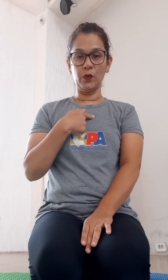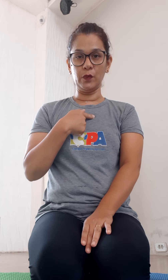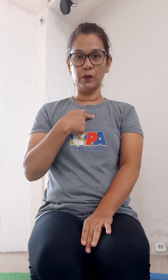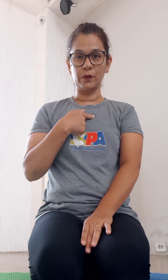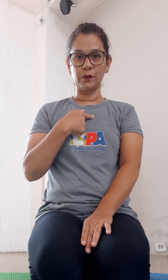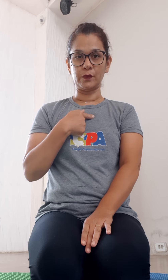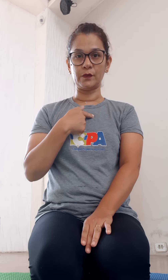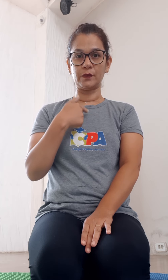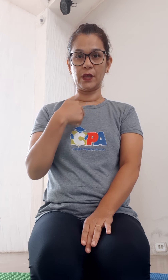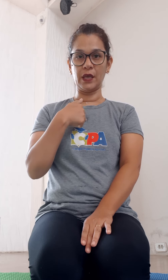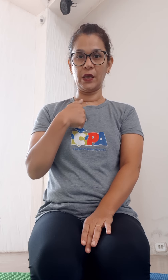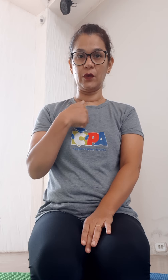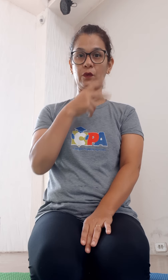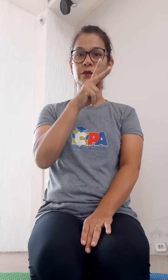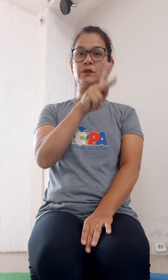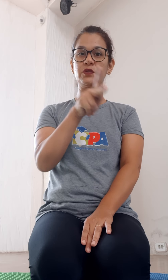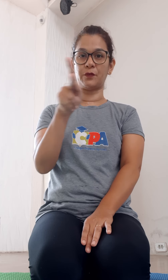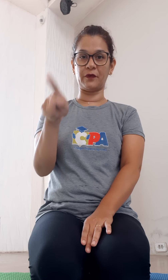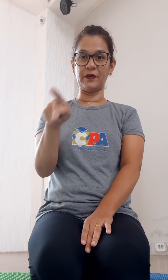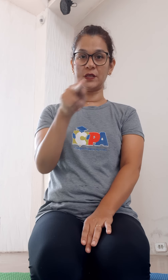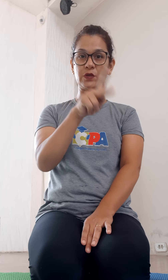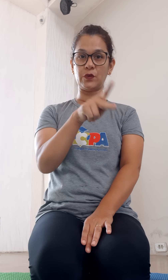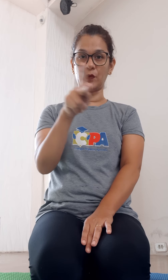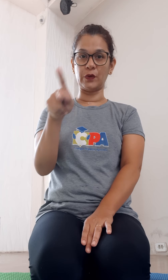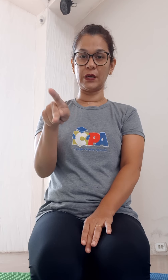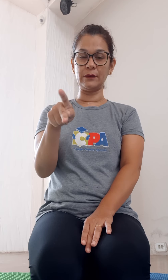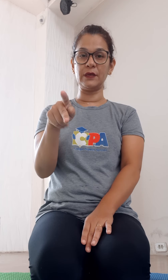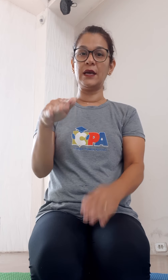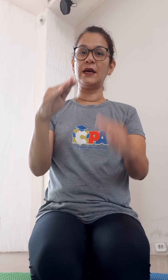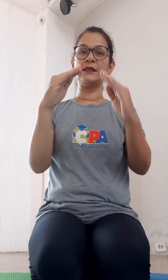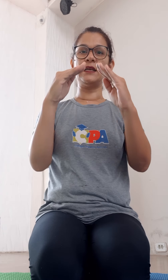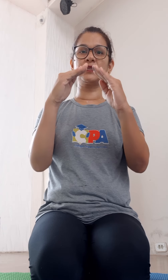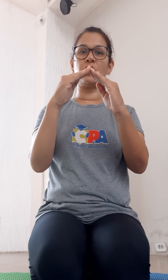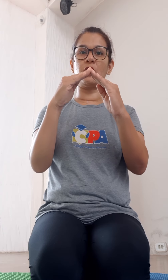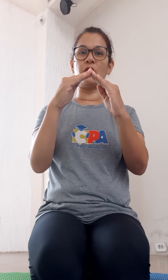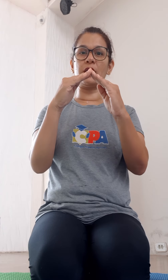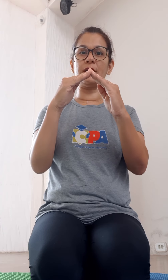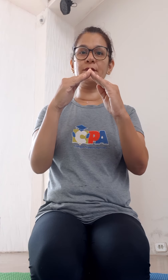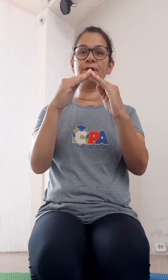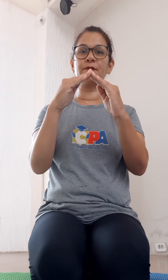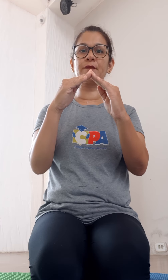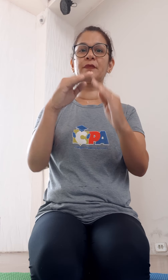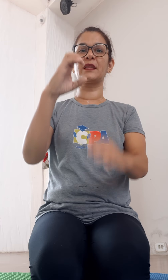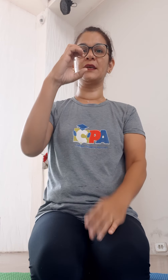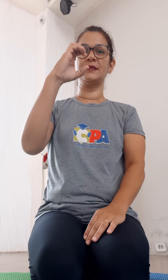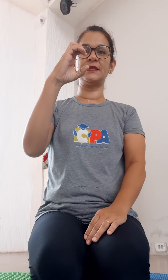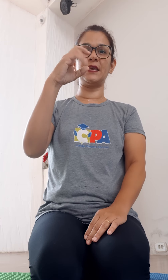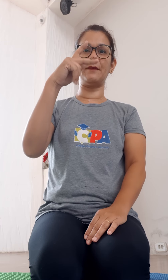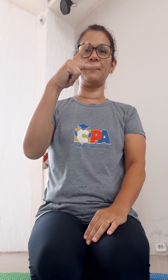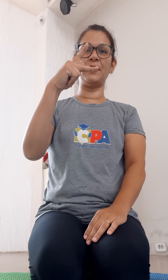eu sou professora da escola CPA,